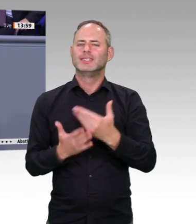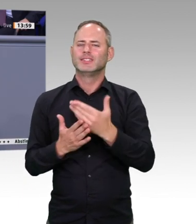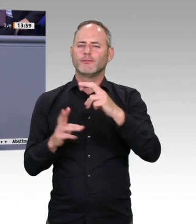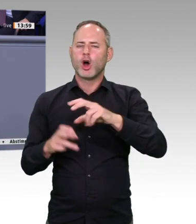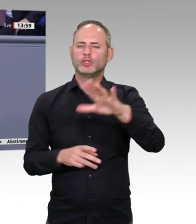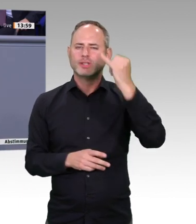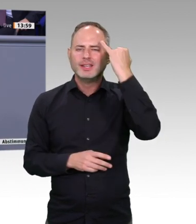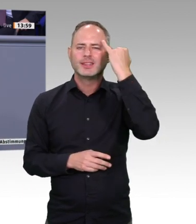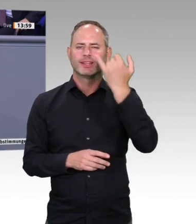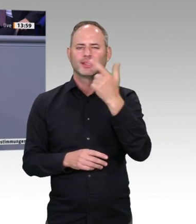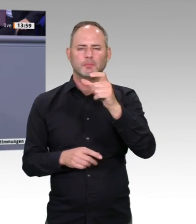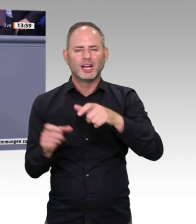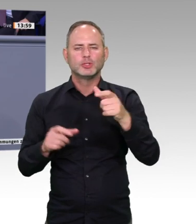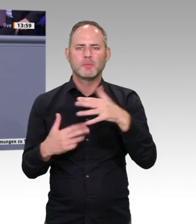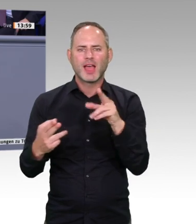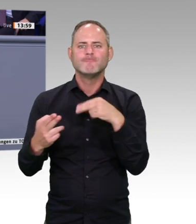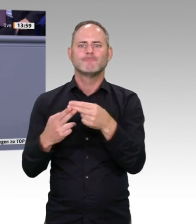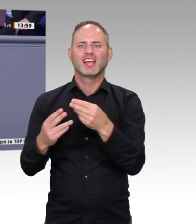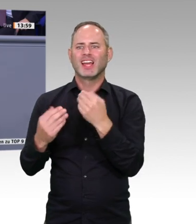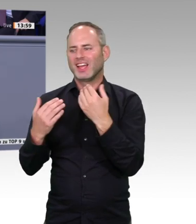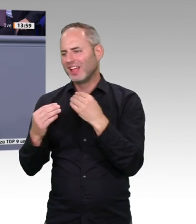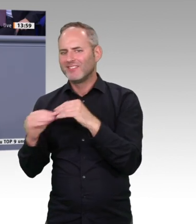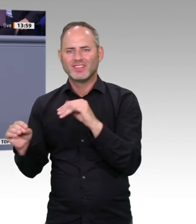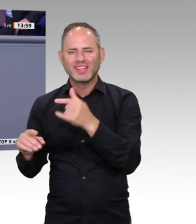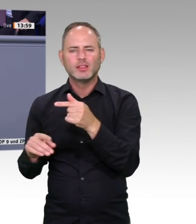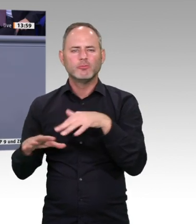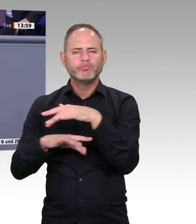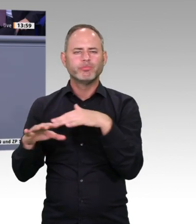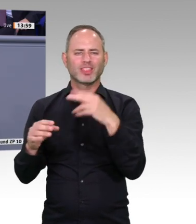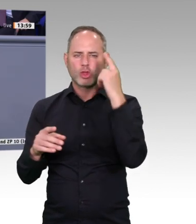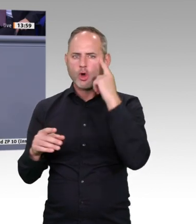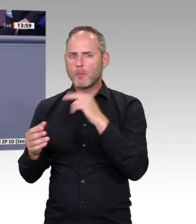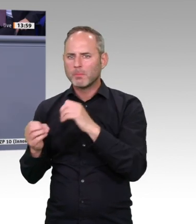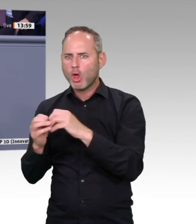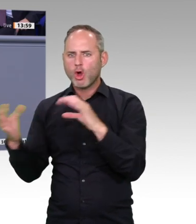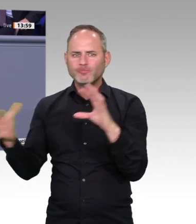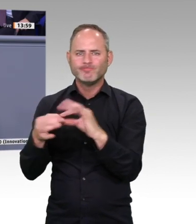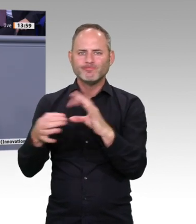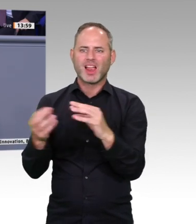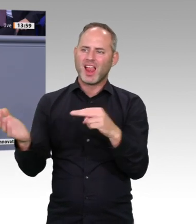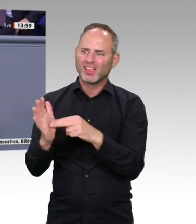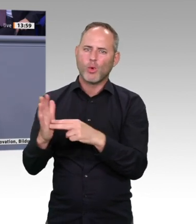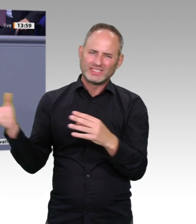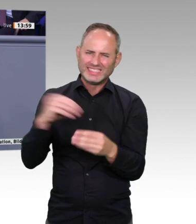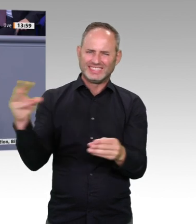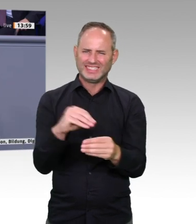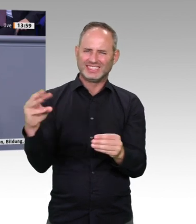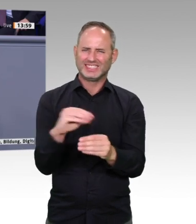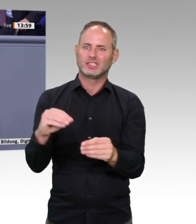macht unser Antrag, zu dem ich Sie herzlich einladen möchte, zuzustimmen, sehr deutlich. Er macht auch noch mal ganz deutlich, dass wir das eben anders sehen